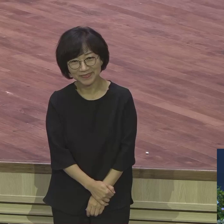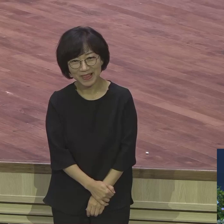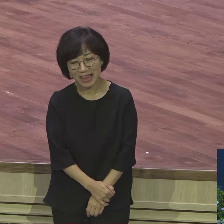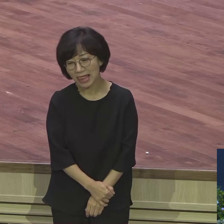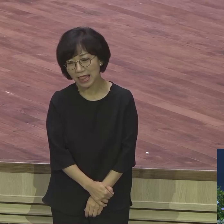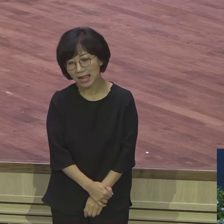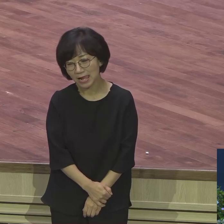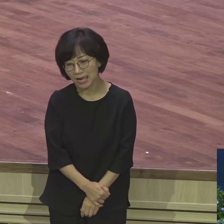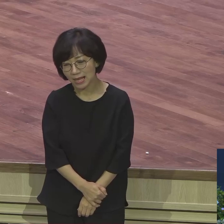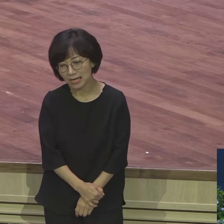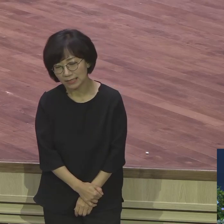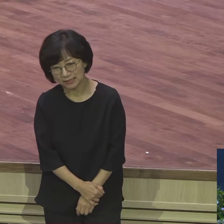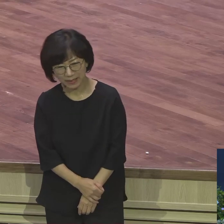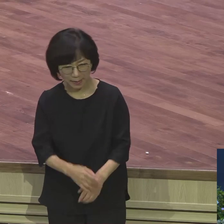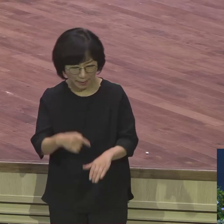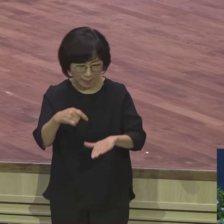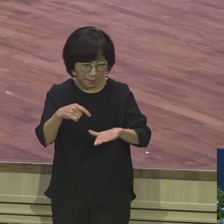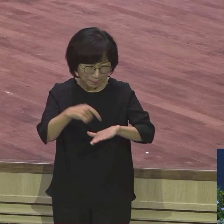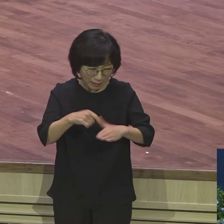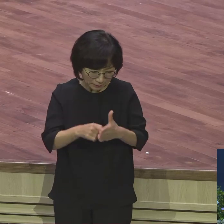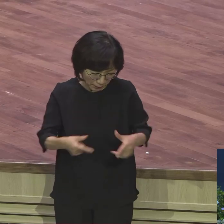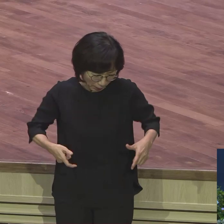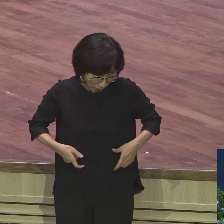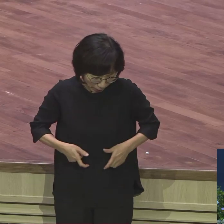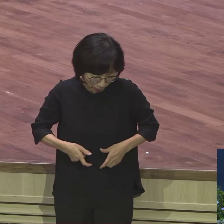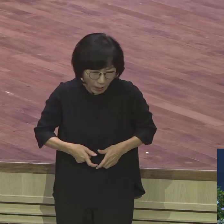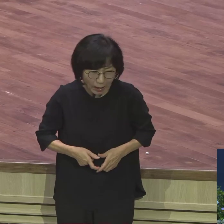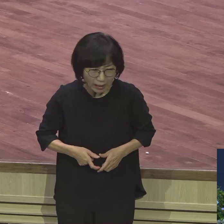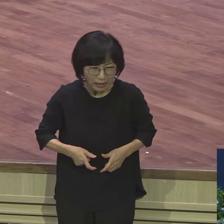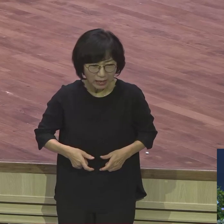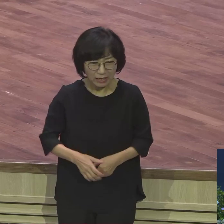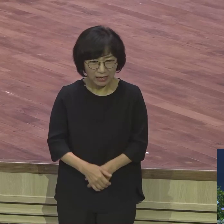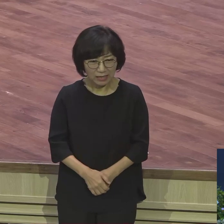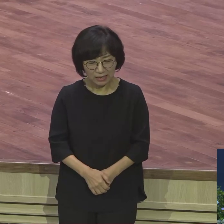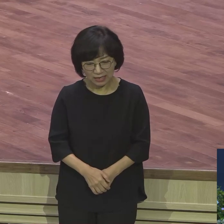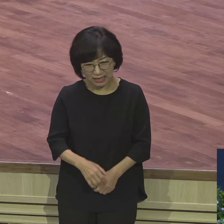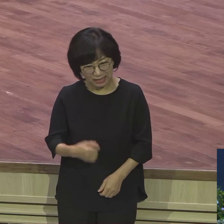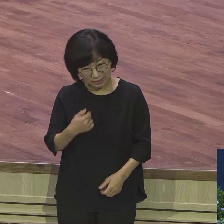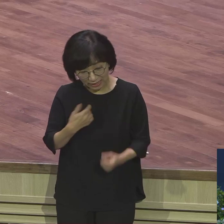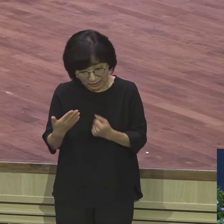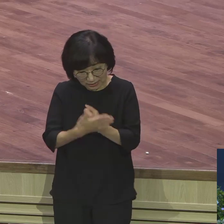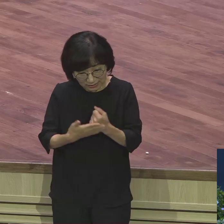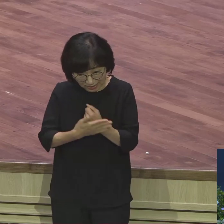스케일이 너무 좋아 나는 어느 해 봤기 전에는 교회 친구 아무도 없었어요 아이고 이 쫌생이들